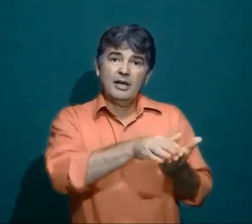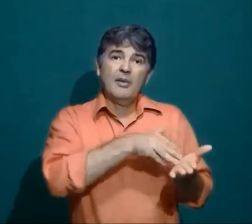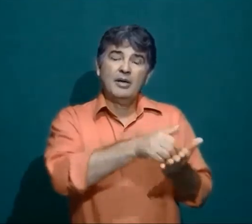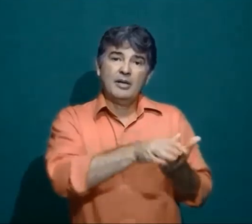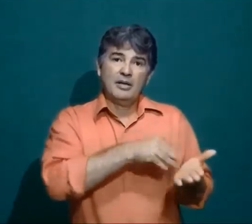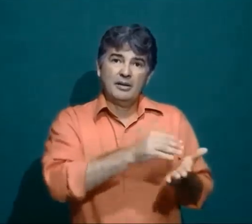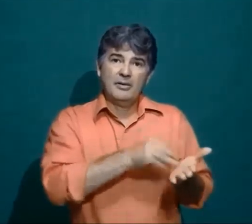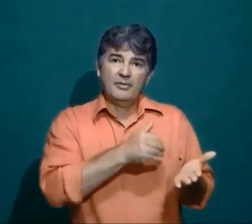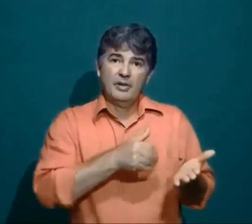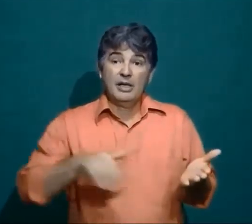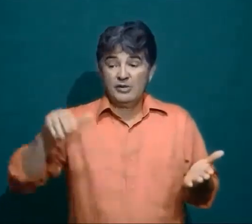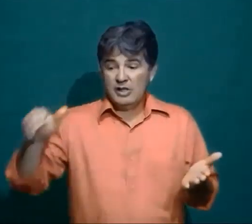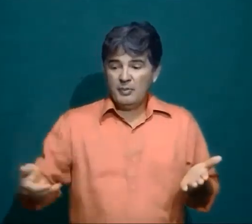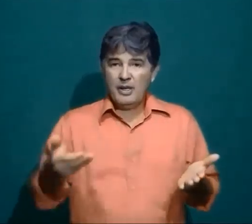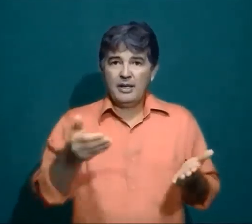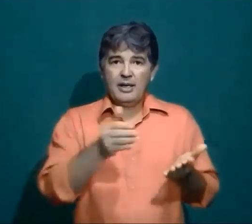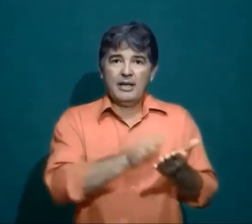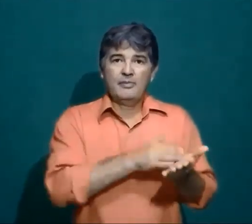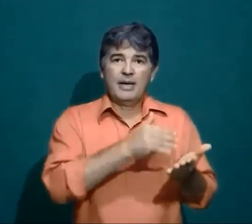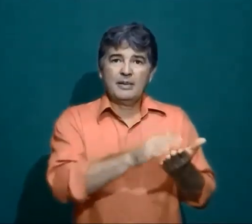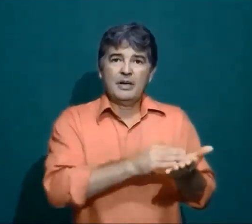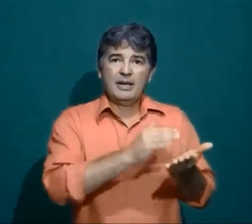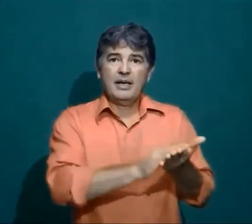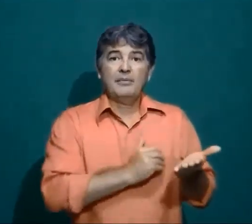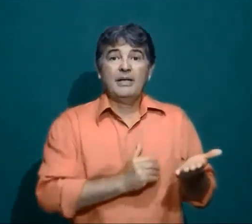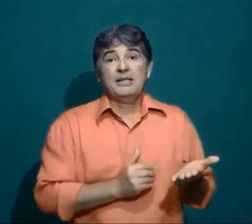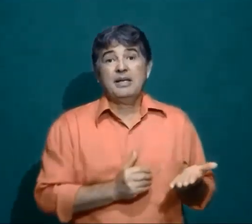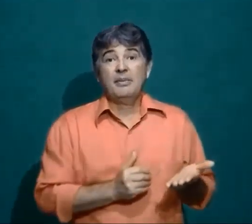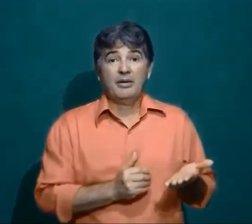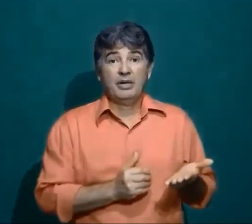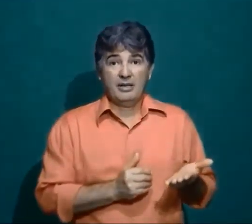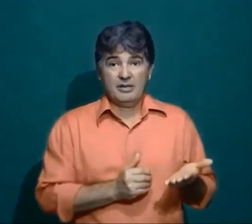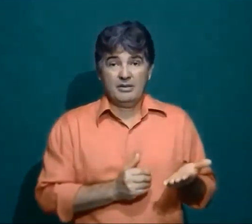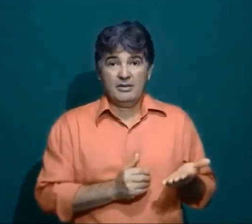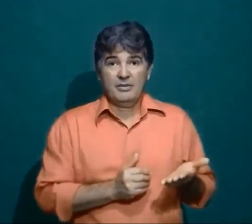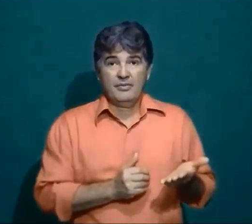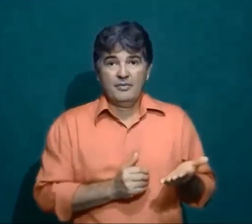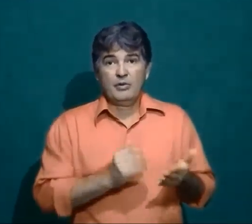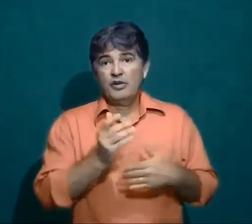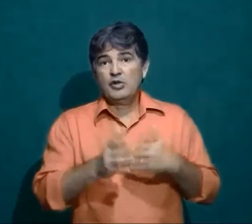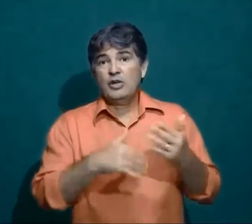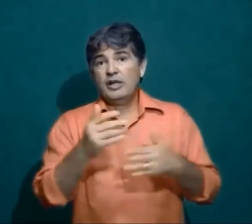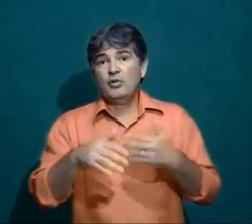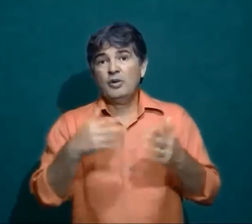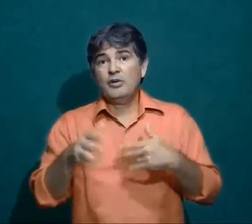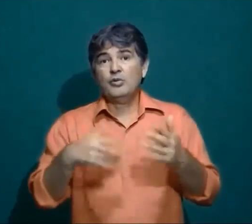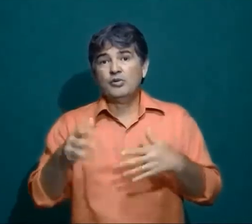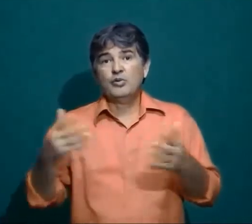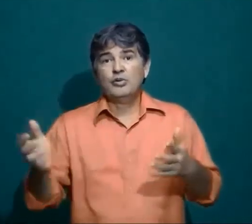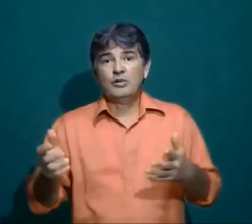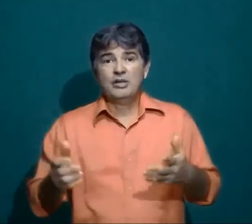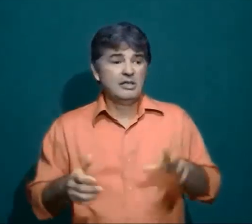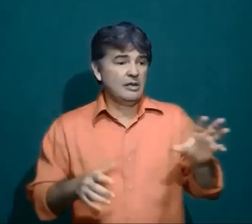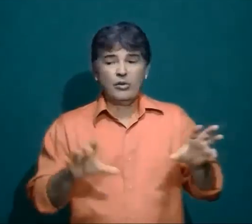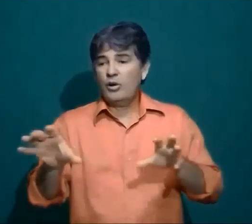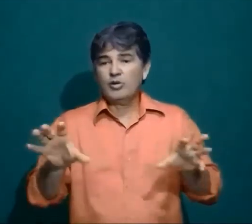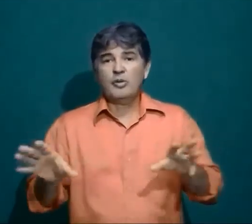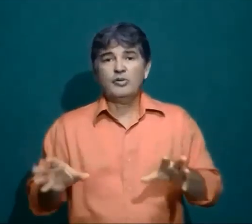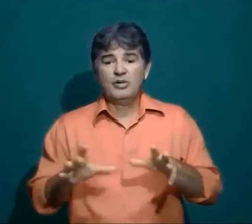é manteiga Se você pega e passa para cá passa a ser a maionese Então vejam aqui como é que o uso está utilizando Coloca os produtos